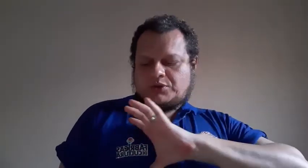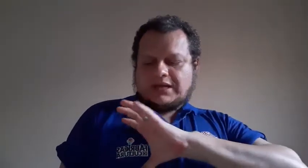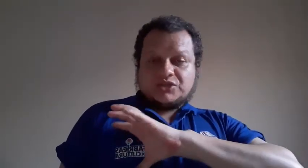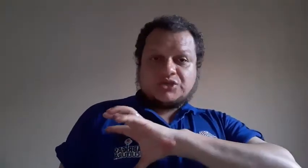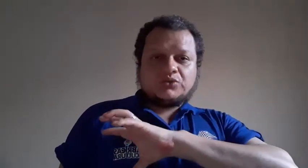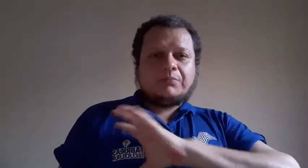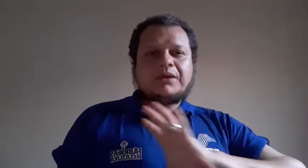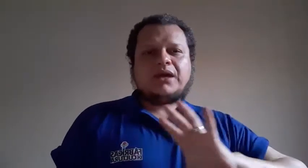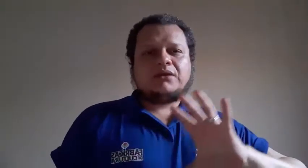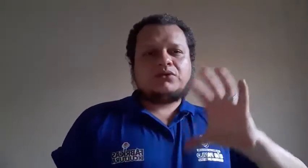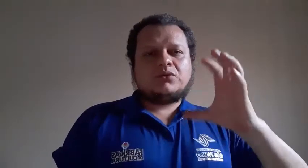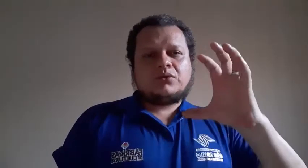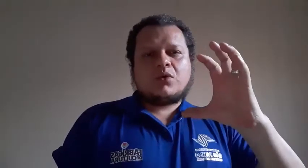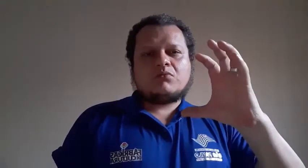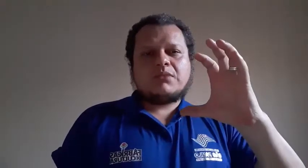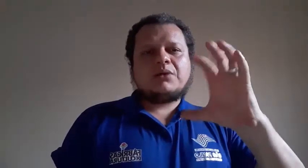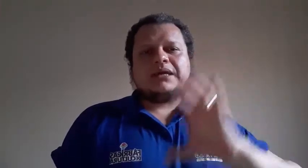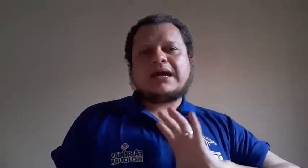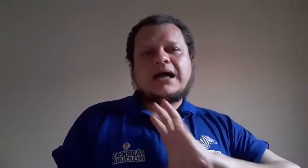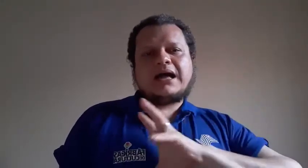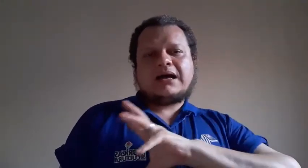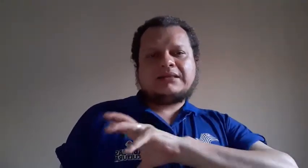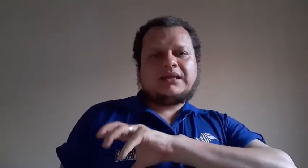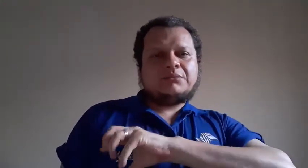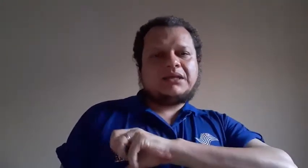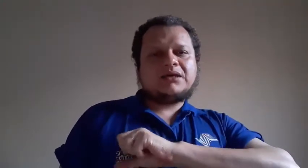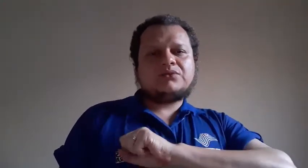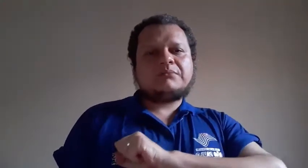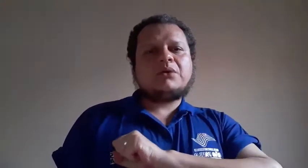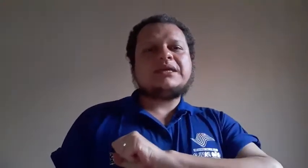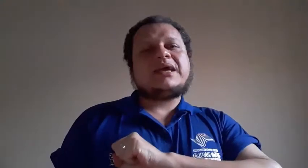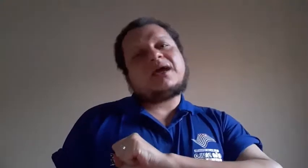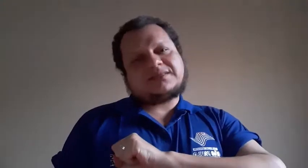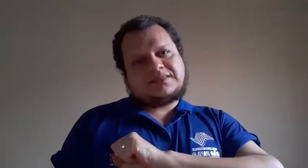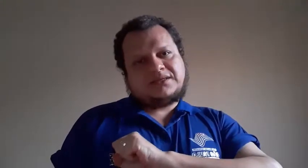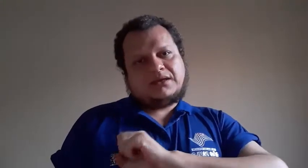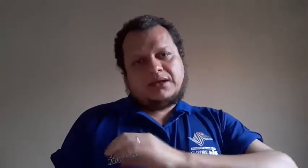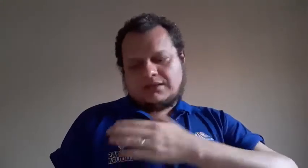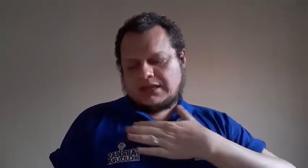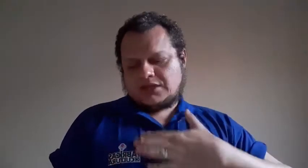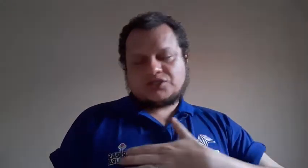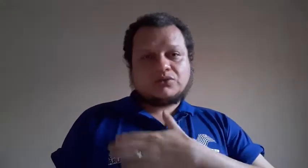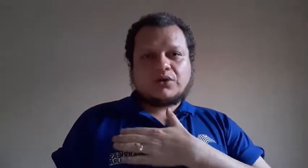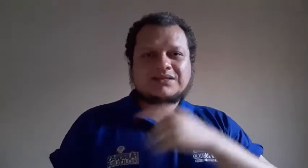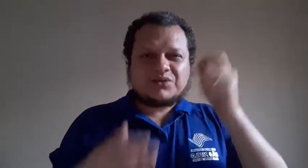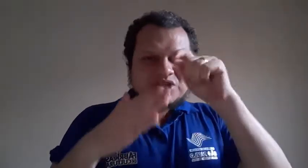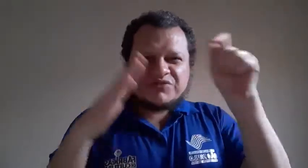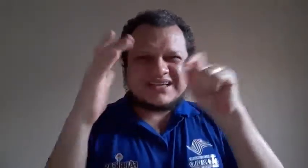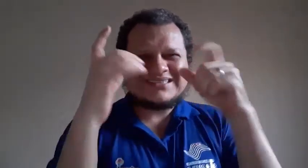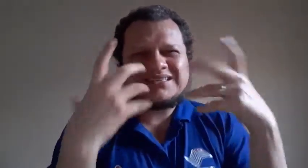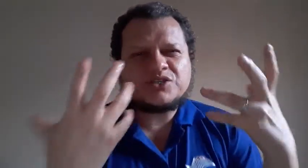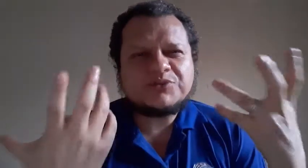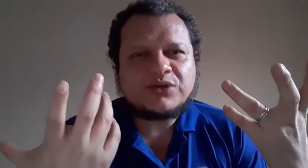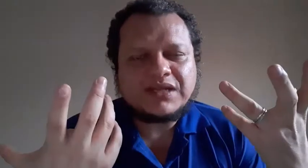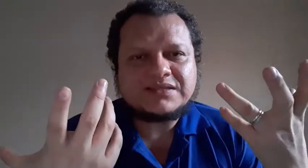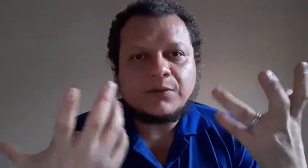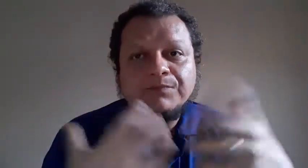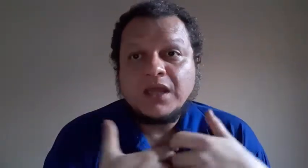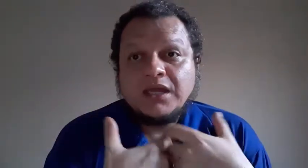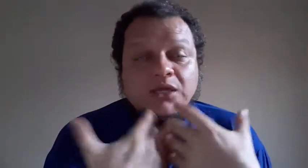ou na região do peito, com mão em garra, terminando e mão em S, na região do coração. A gente faz esse tipo de anotação. E